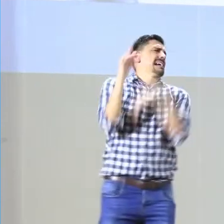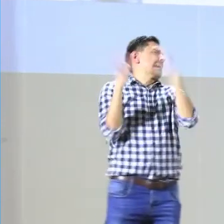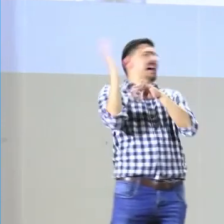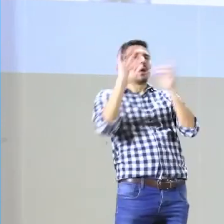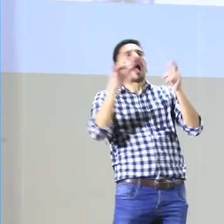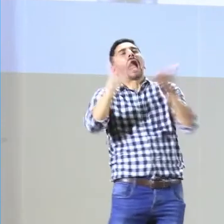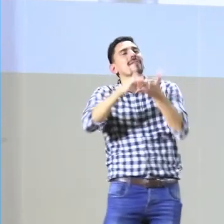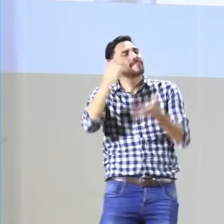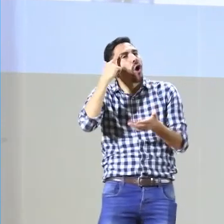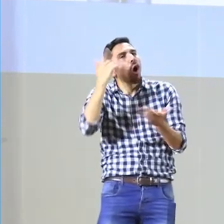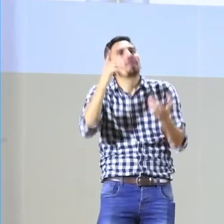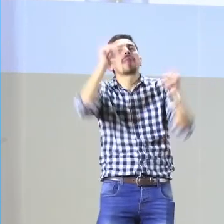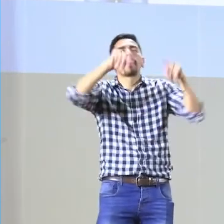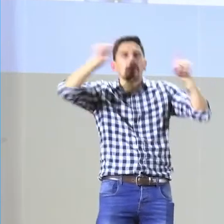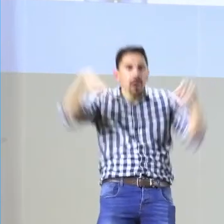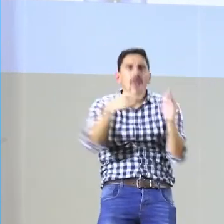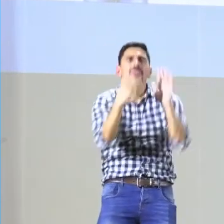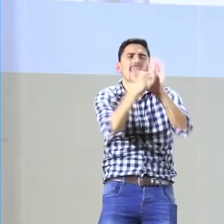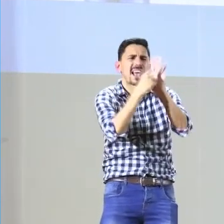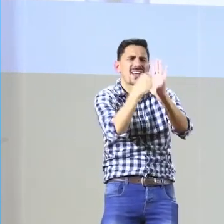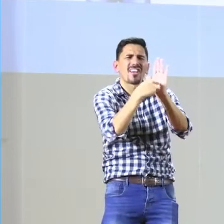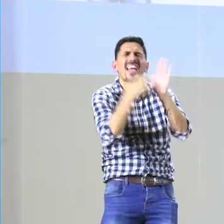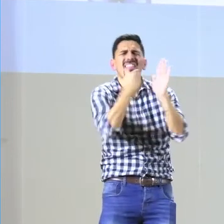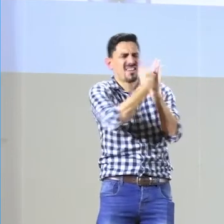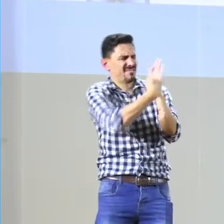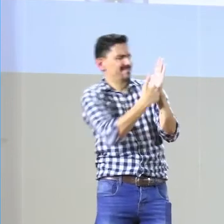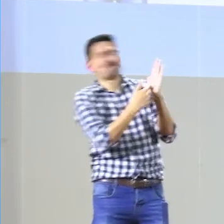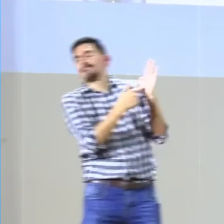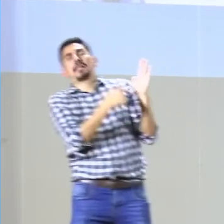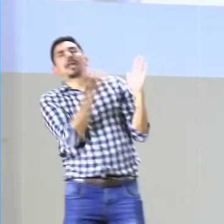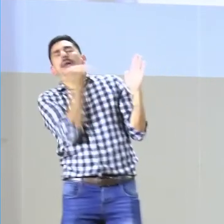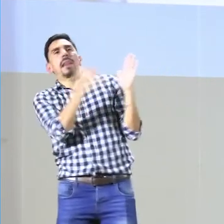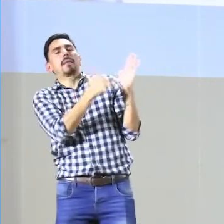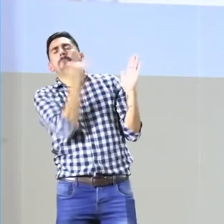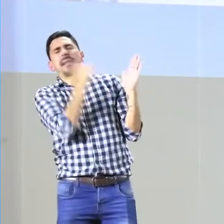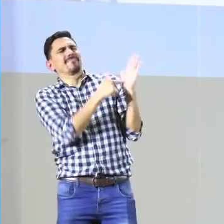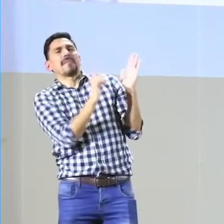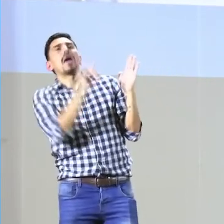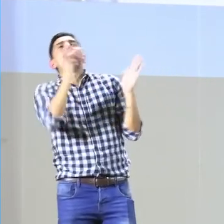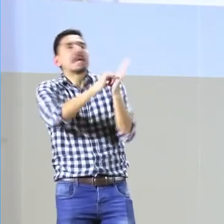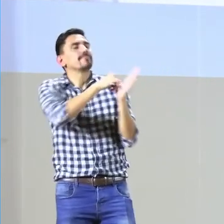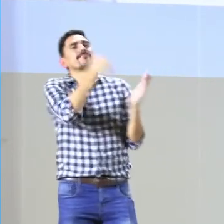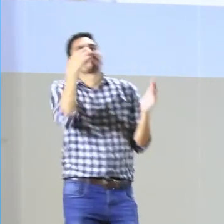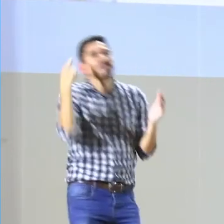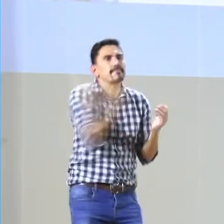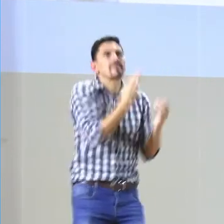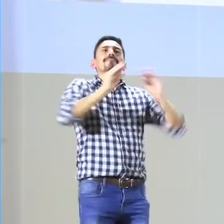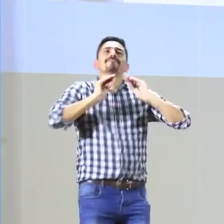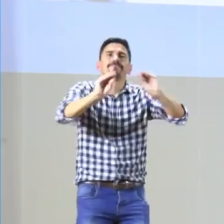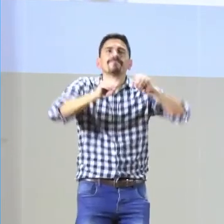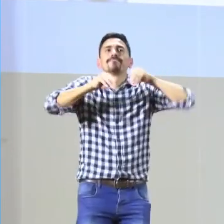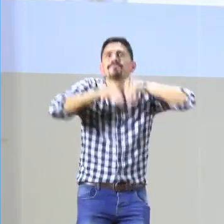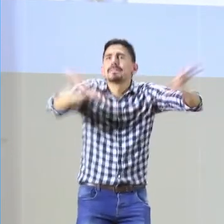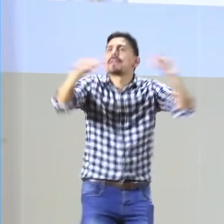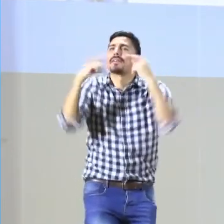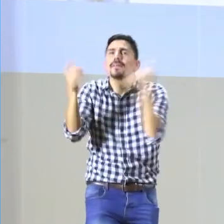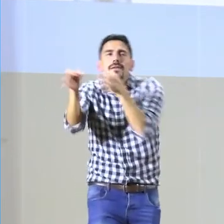educación bilingüe, que a veces decían no, pero es que esto no es apropiado para nosotros. No, el decreto 1421 tiene